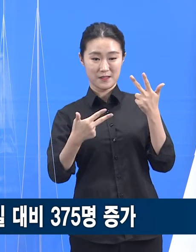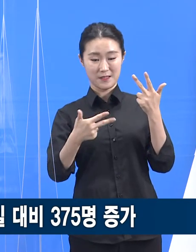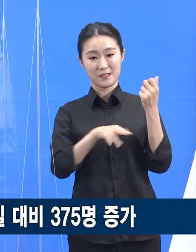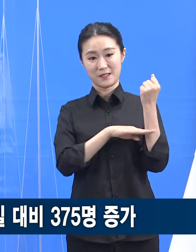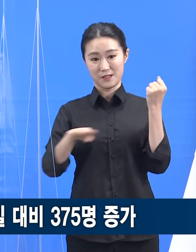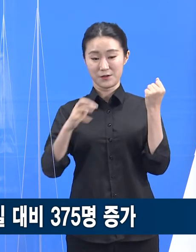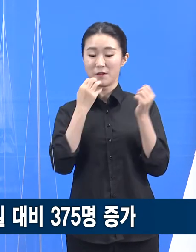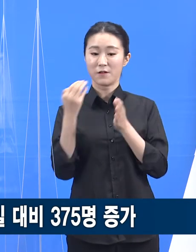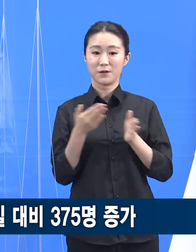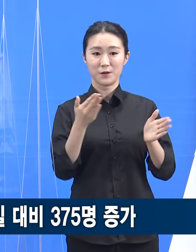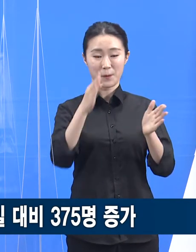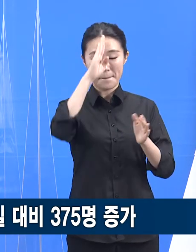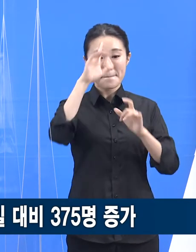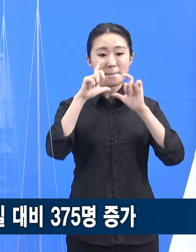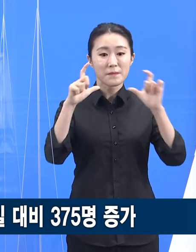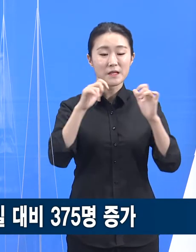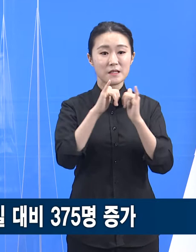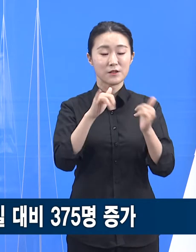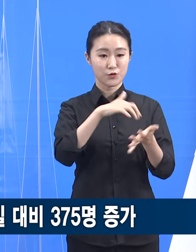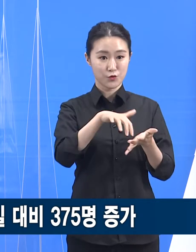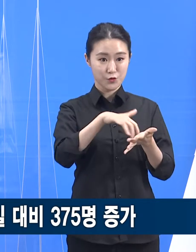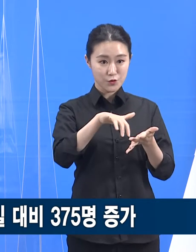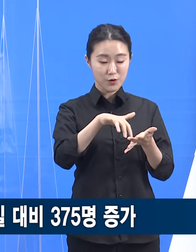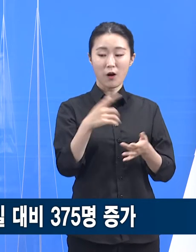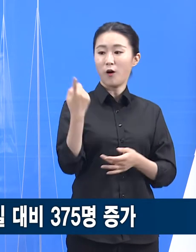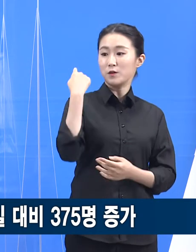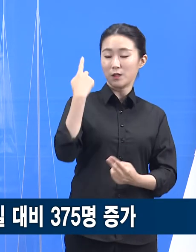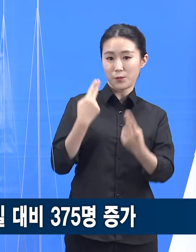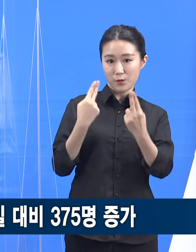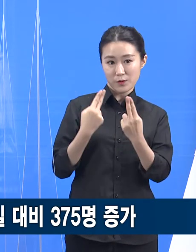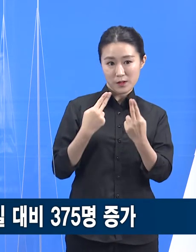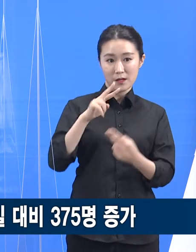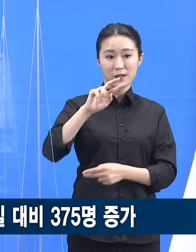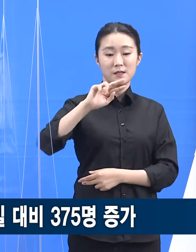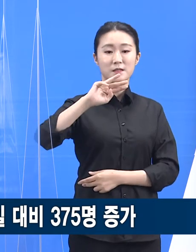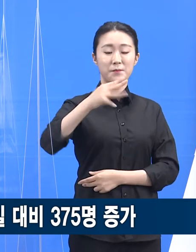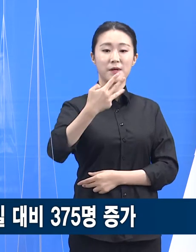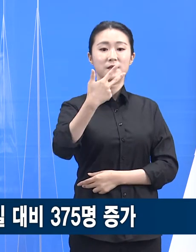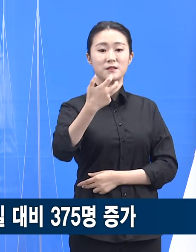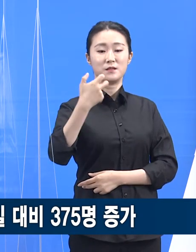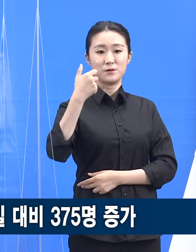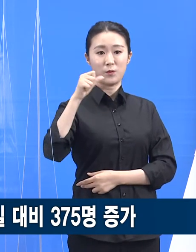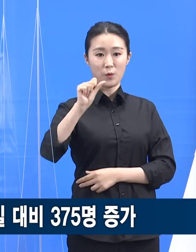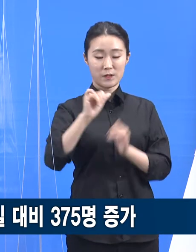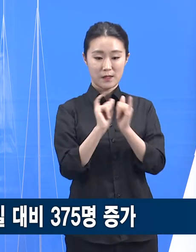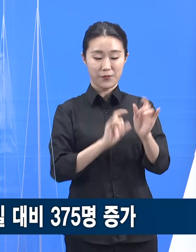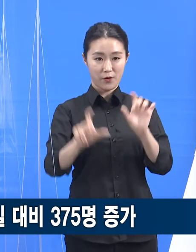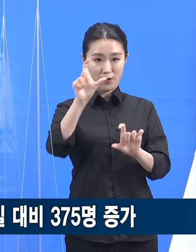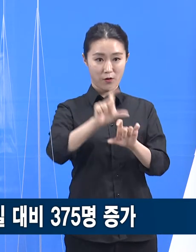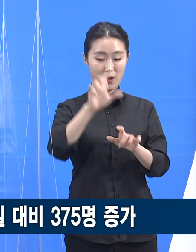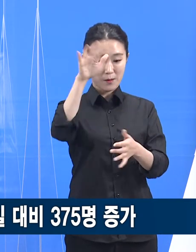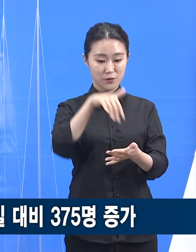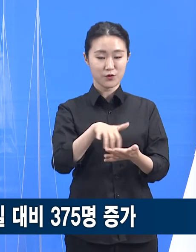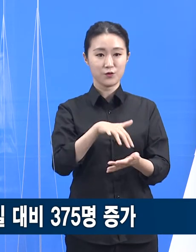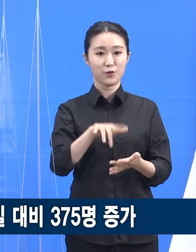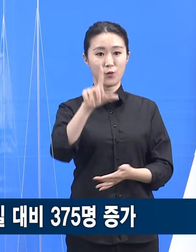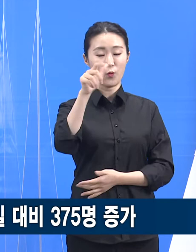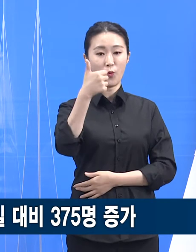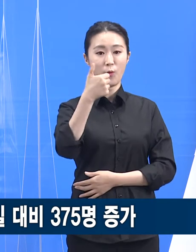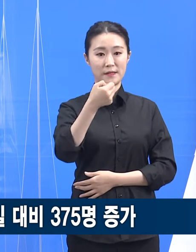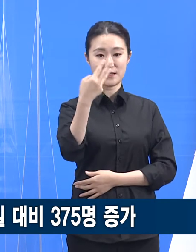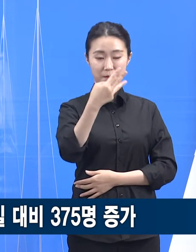확진자 수는 전일 오전 0시 대비 375명 증가한 총 5만 3천 839명입니다.